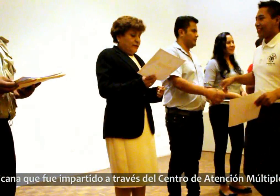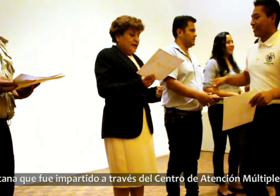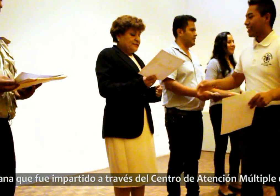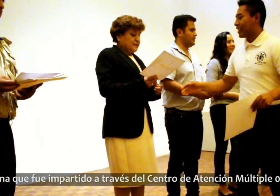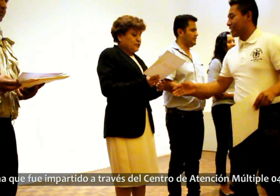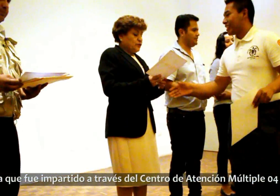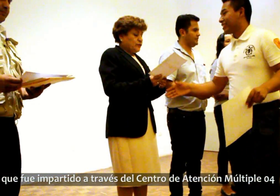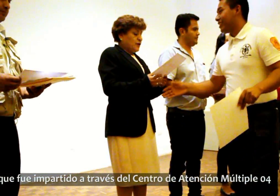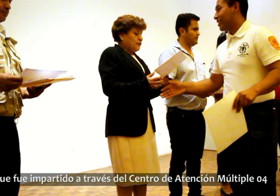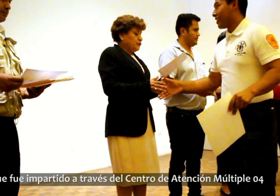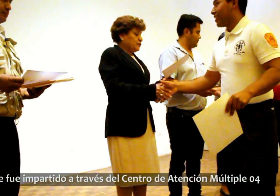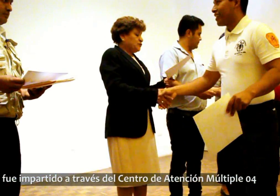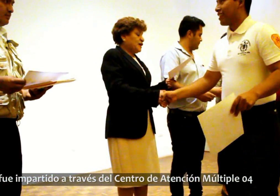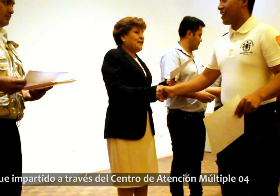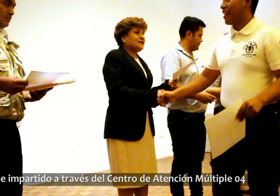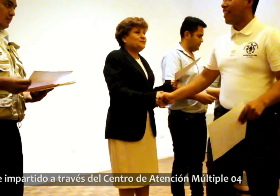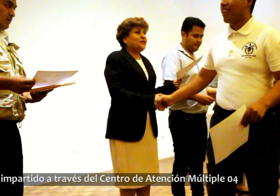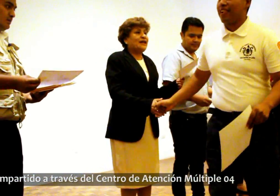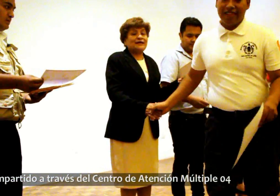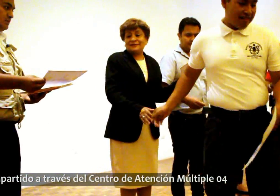Francisco Rolando Rosaldes Morales.